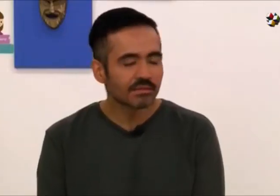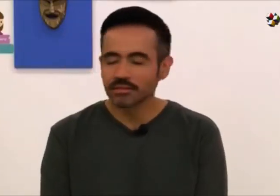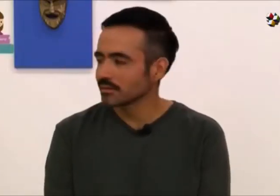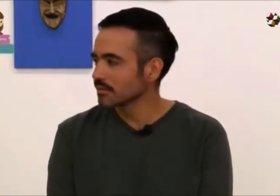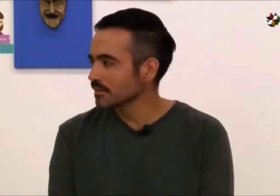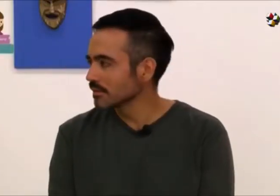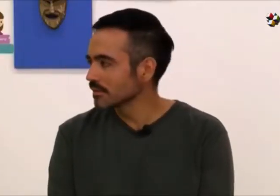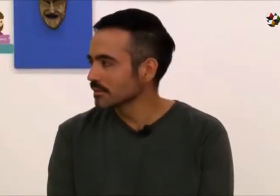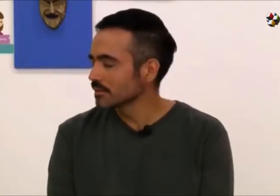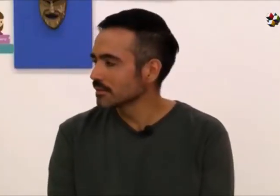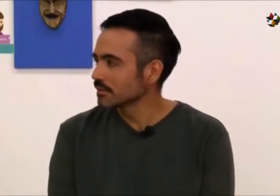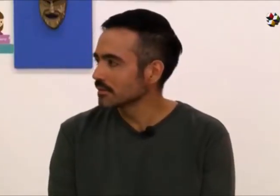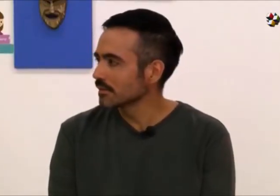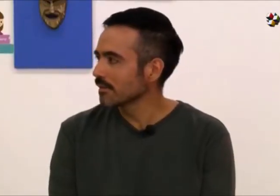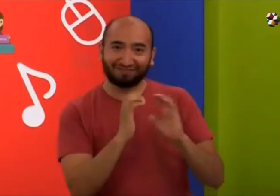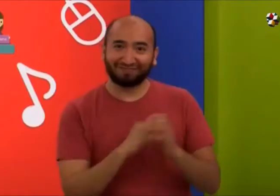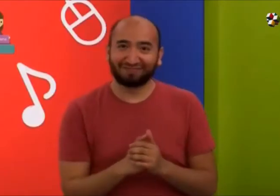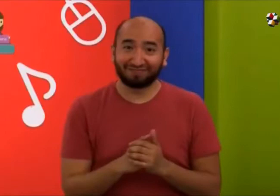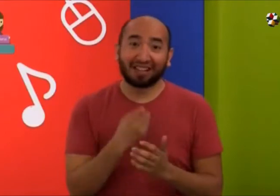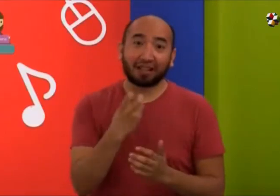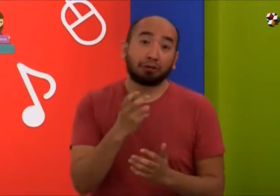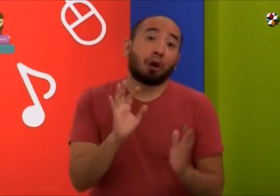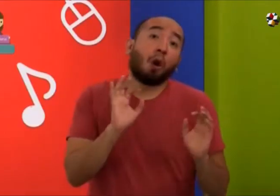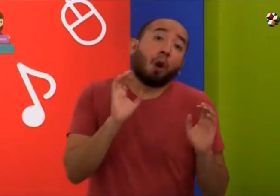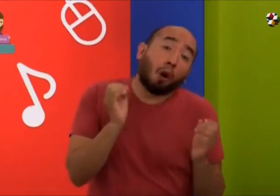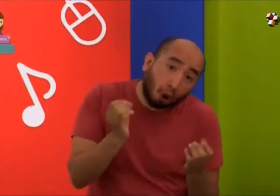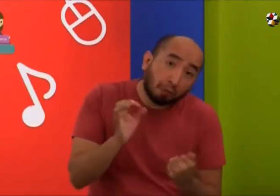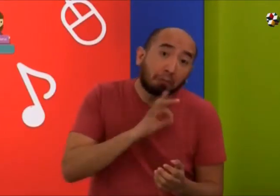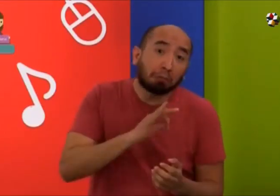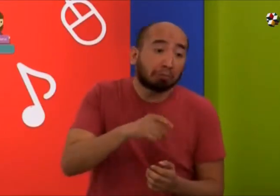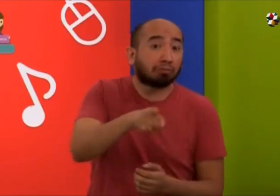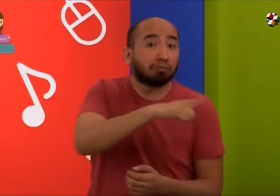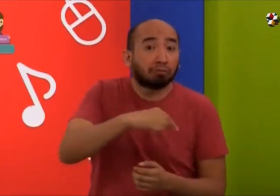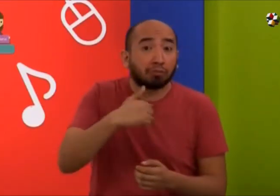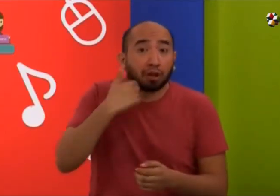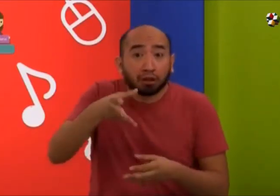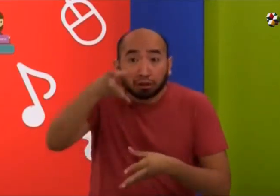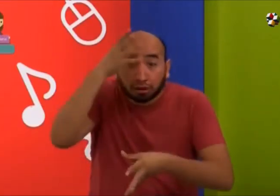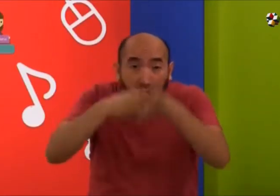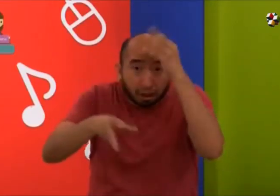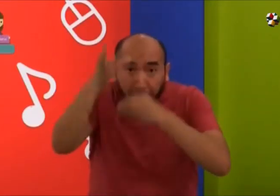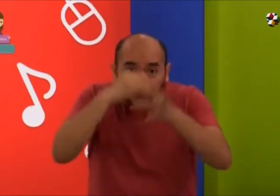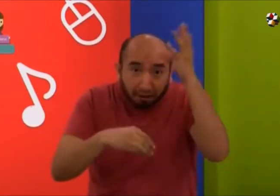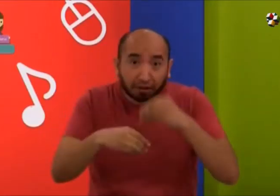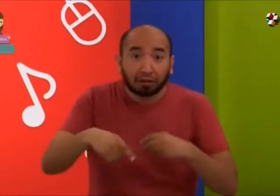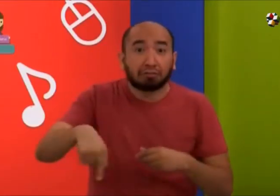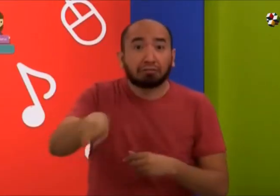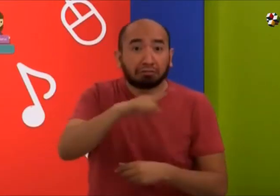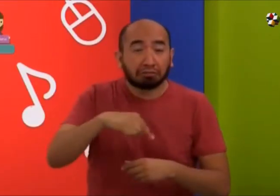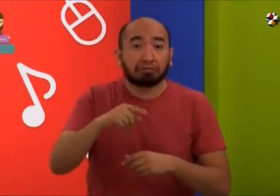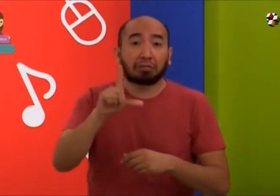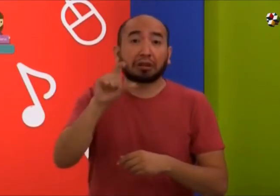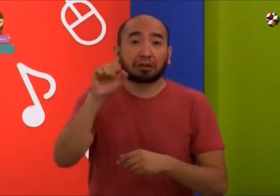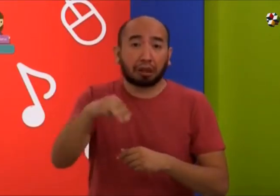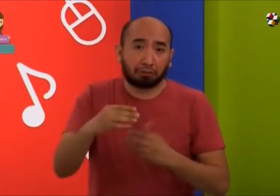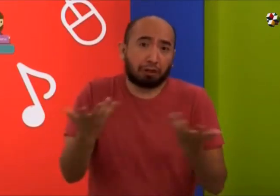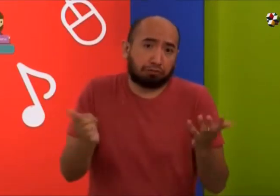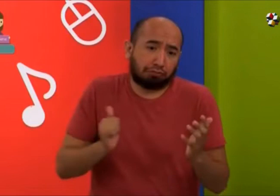Y los sordos, así nos sentimos mucho más cómodos de comunicarnos de esa manera. O también pueden aprender